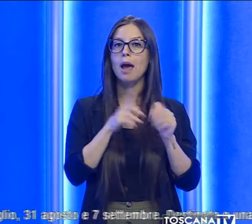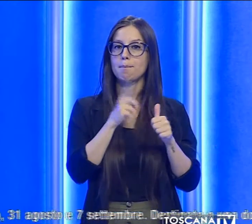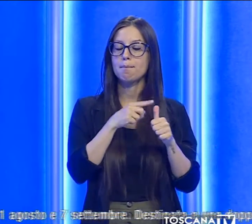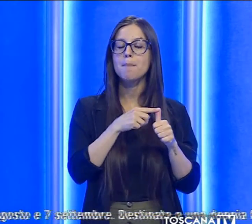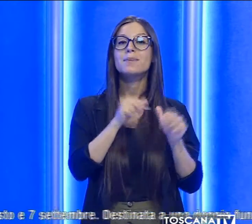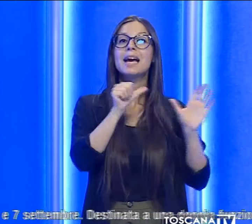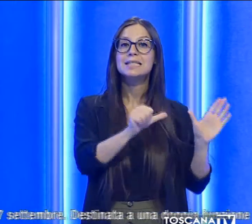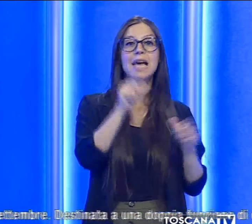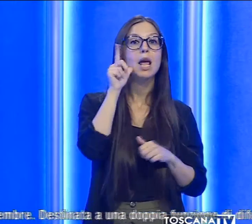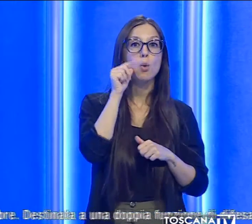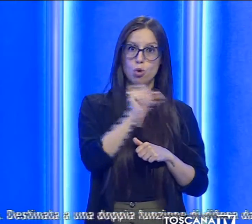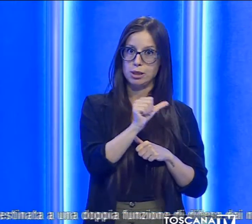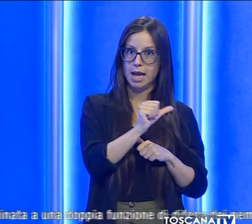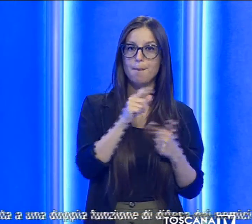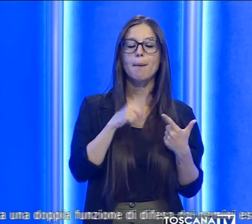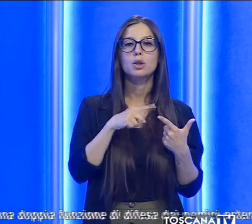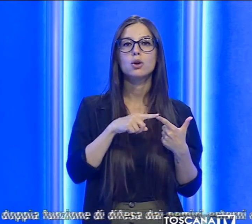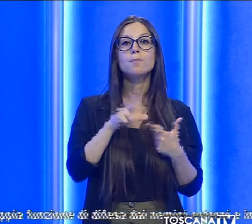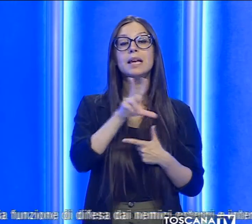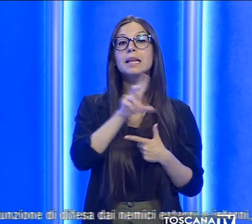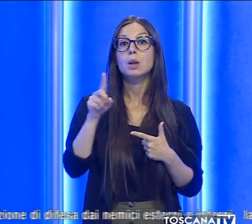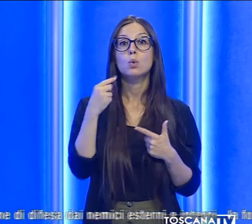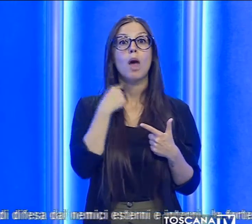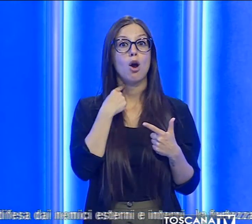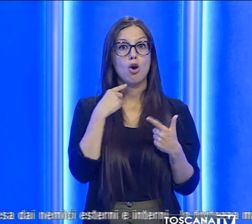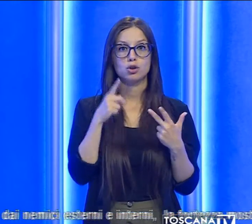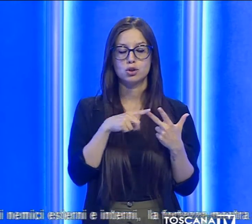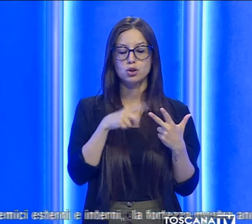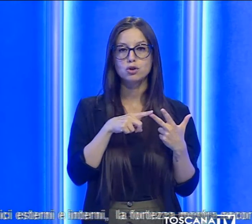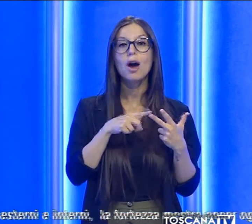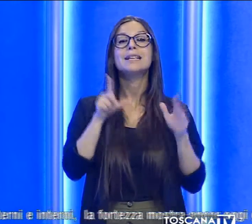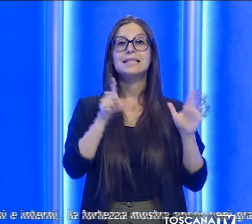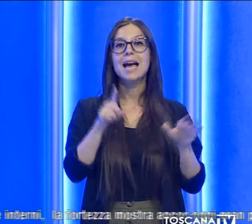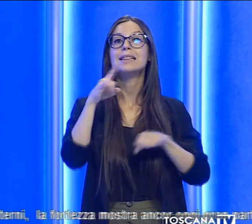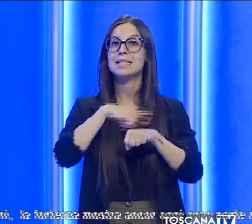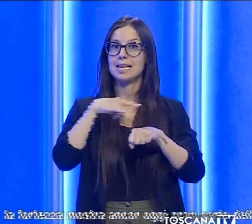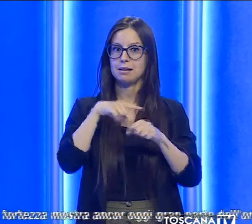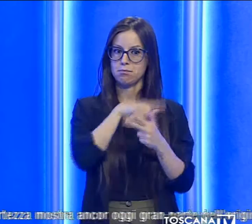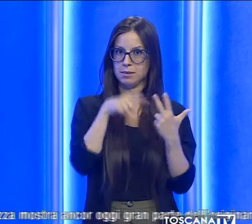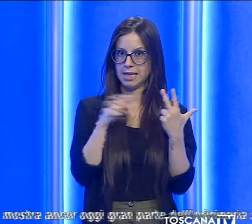6 luglio, 31 agosto e 7 settembre.